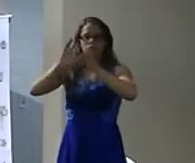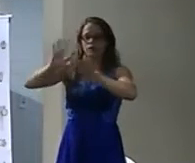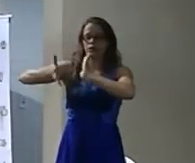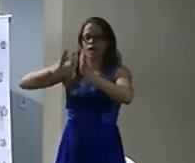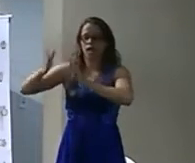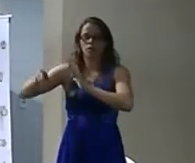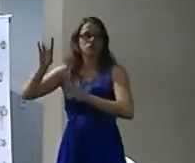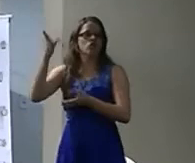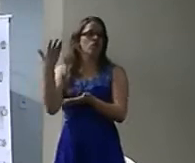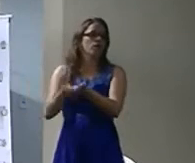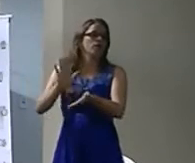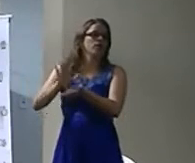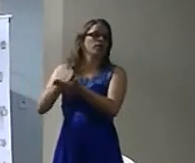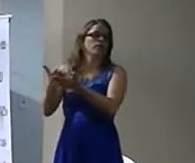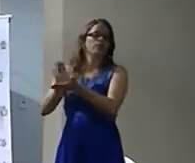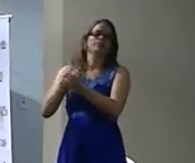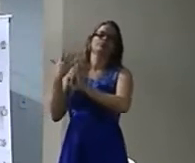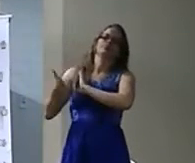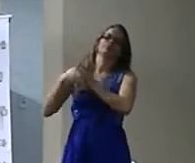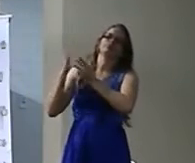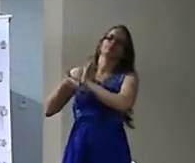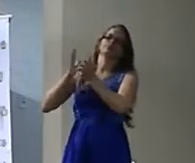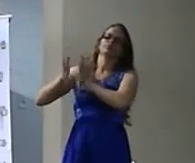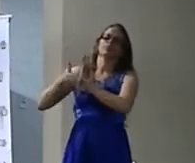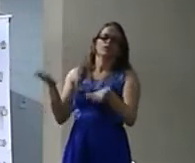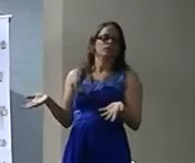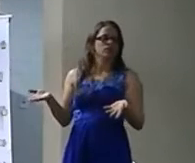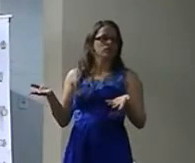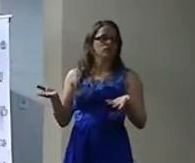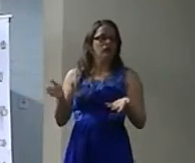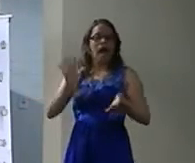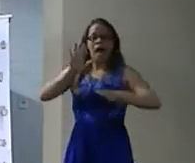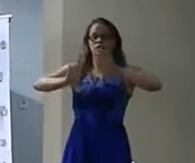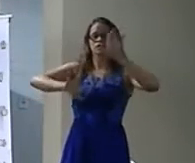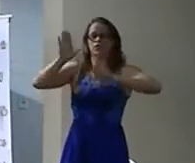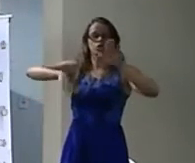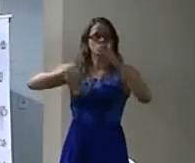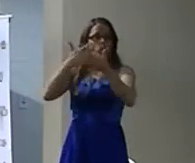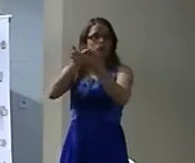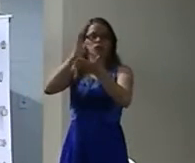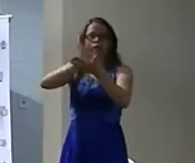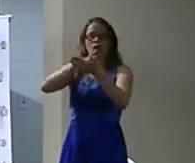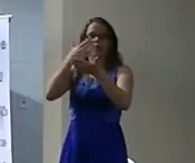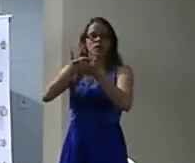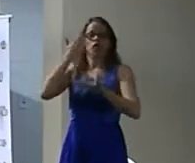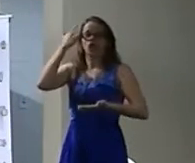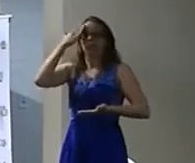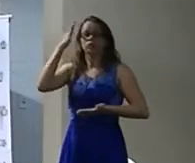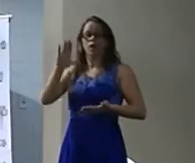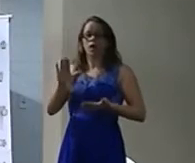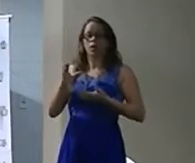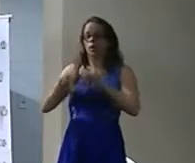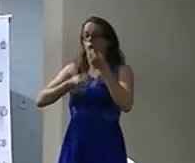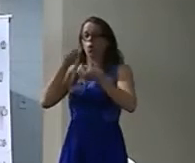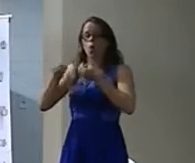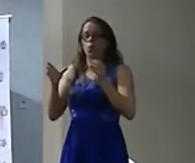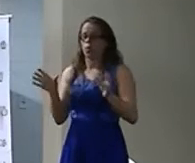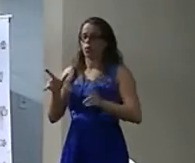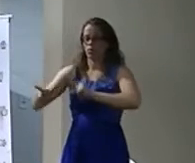intérprete para ele poder fazer isso Muitas vezes esse intérprete não teve esse curso Necessário, a formação necessária para trabalhar Ou não tem disponibilidade